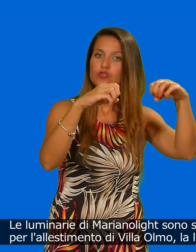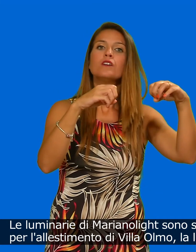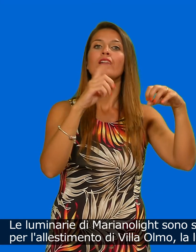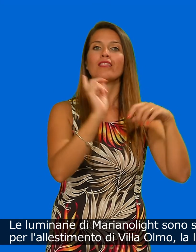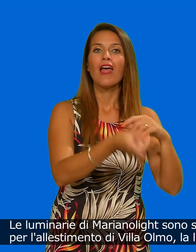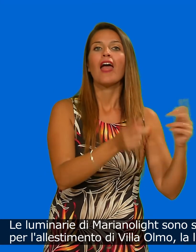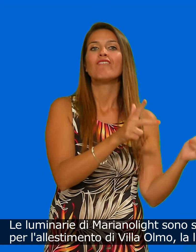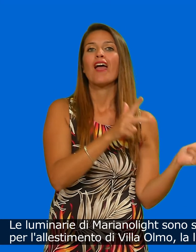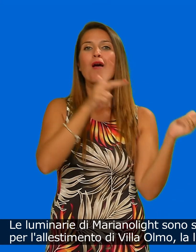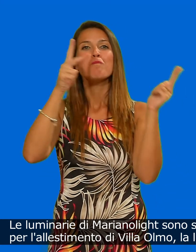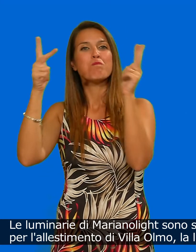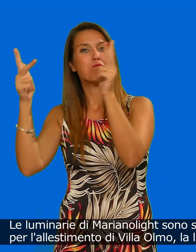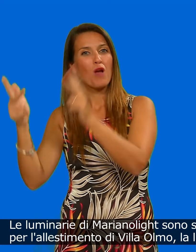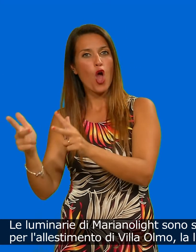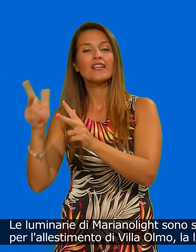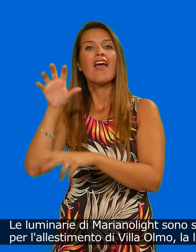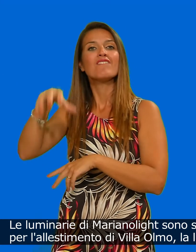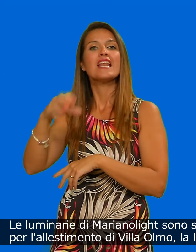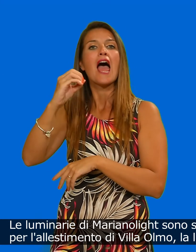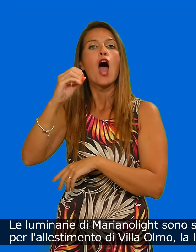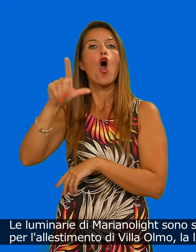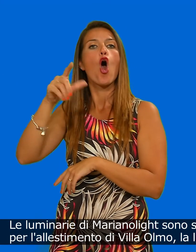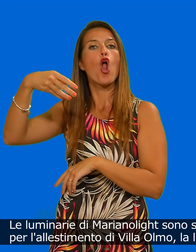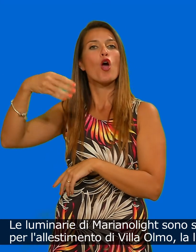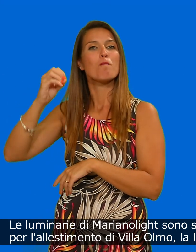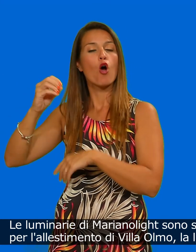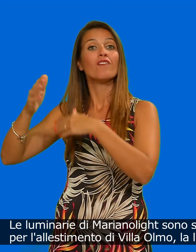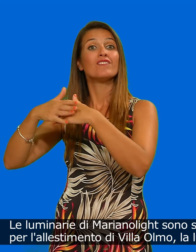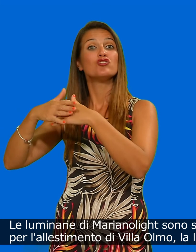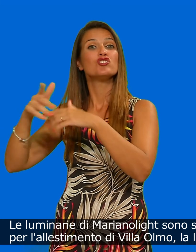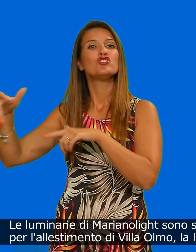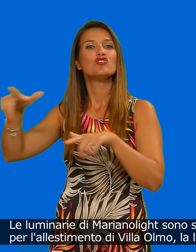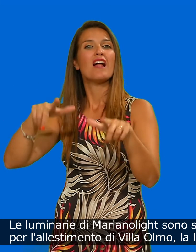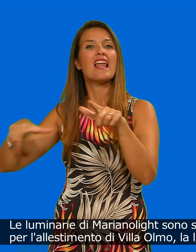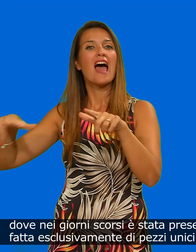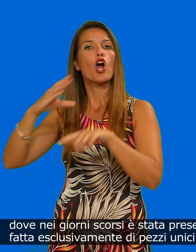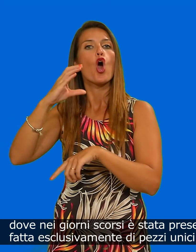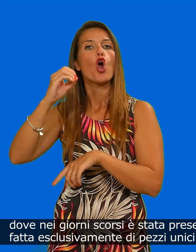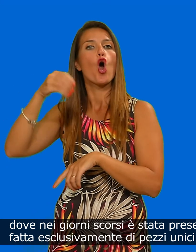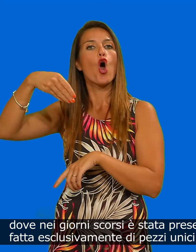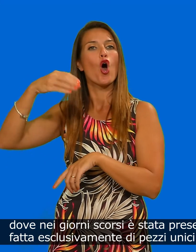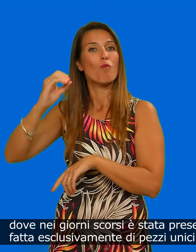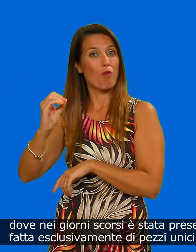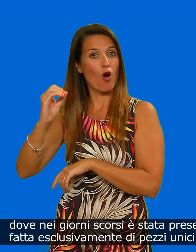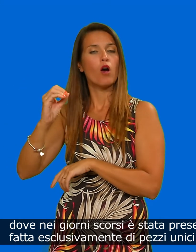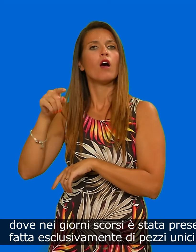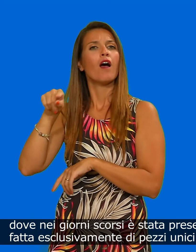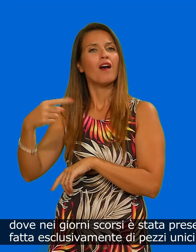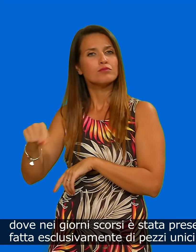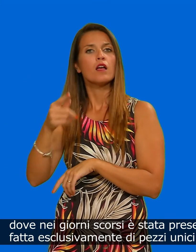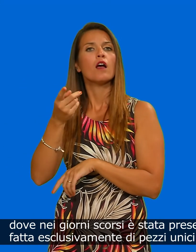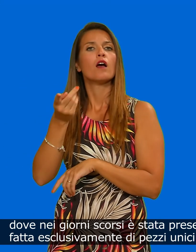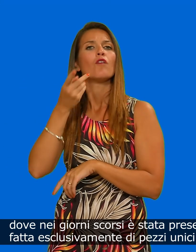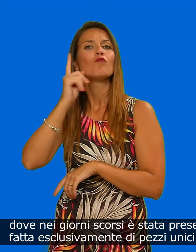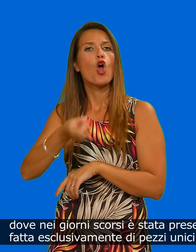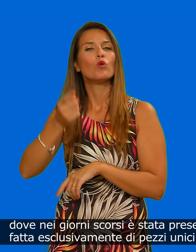Olmo, la lussuosa villa sul lago di Como, dove nei giorni scorsi è stata presentata una